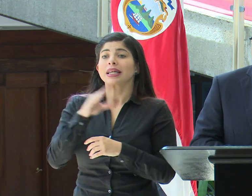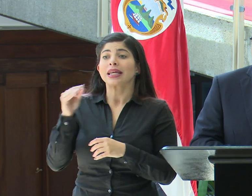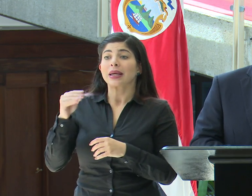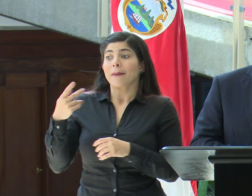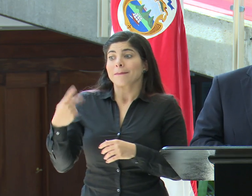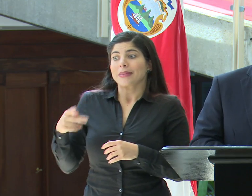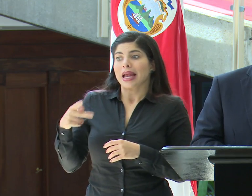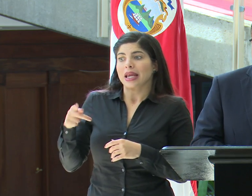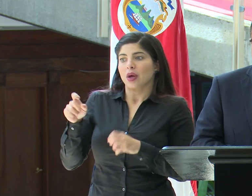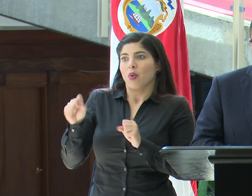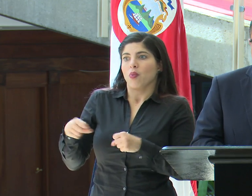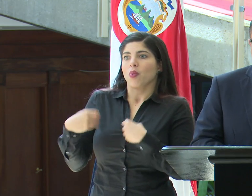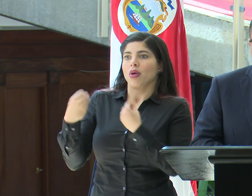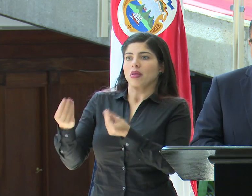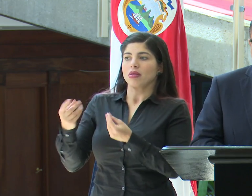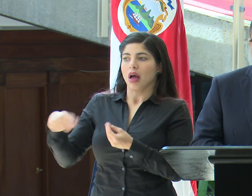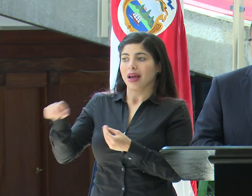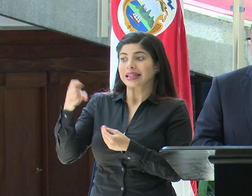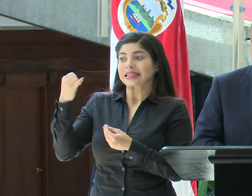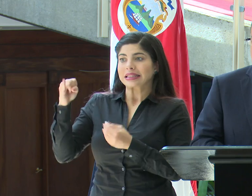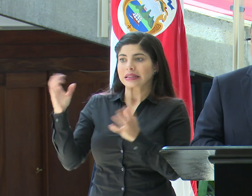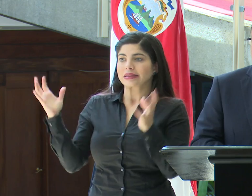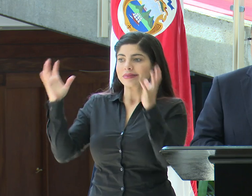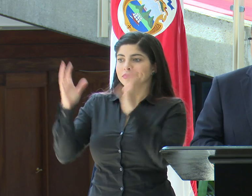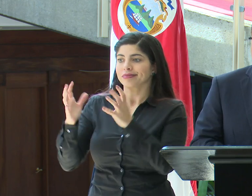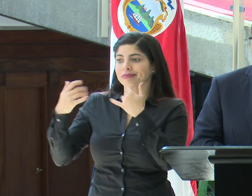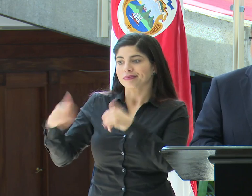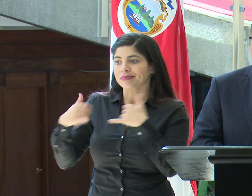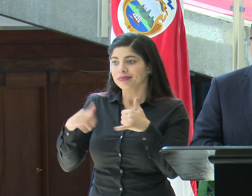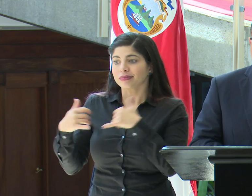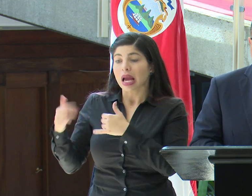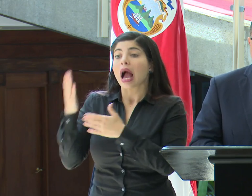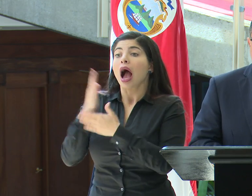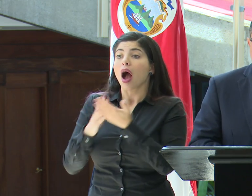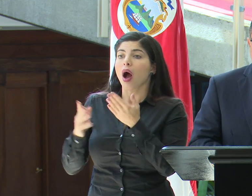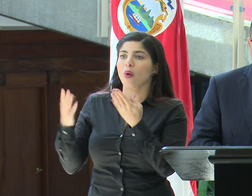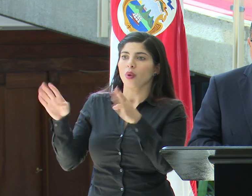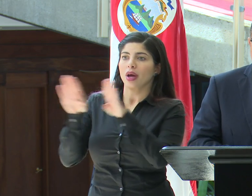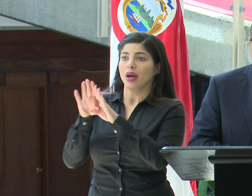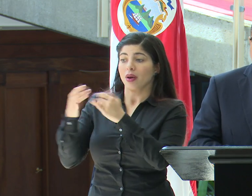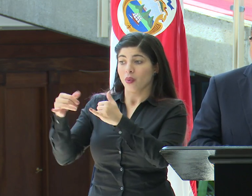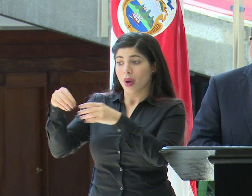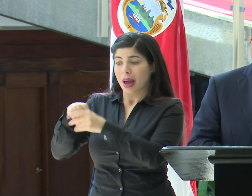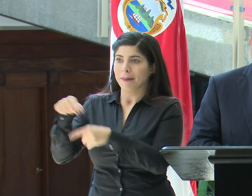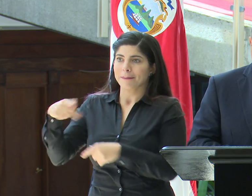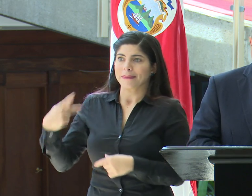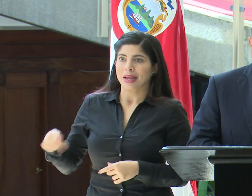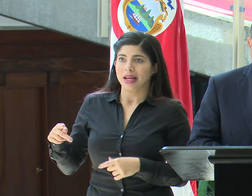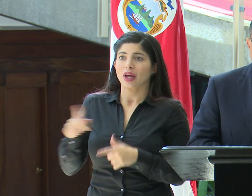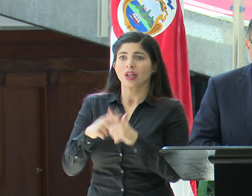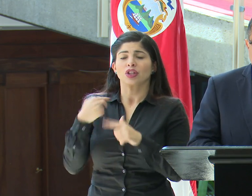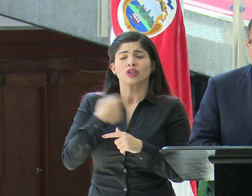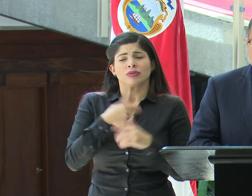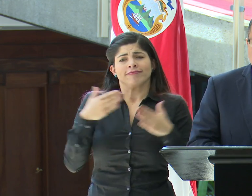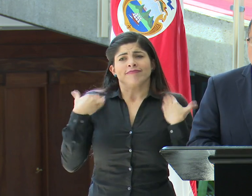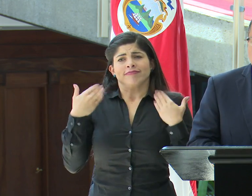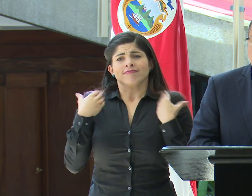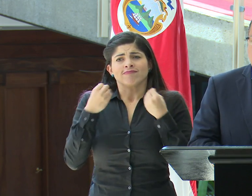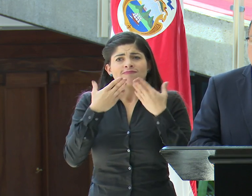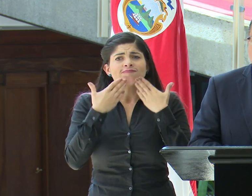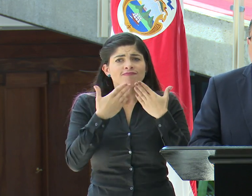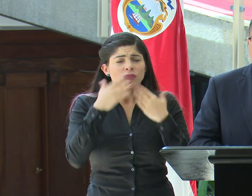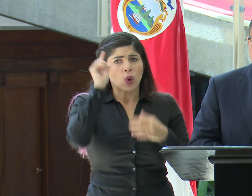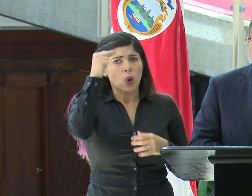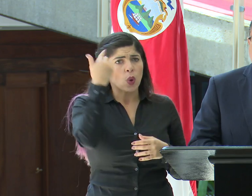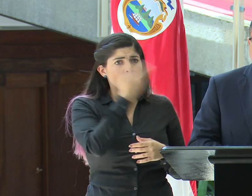peligros que podían tener al estar jugando estos encuentros a puerta cerrada. Y estamos muy contentos, muy agradecidos con el